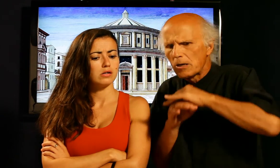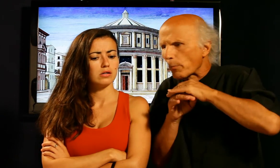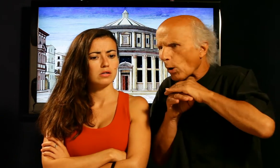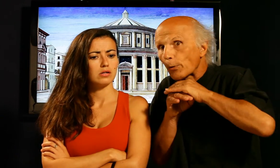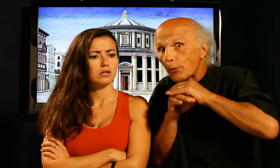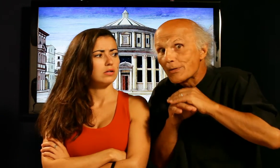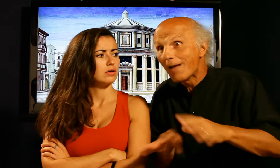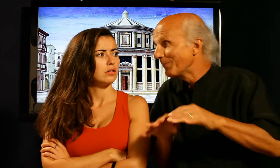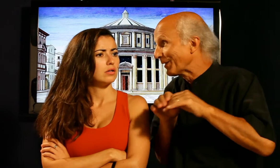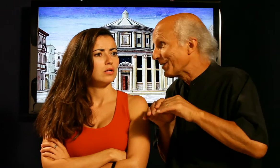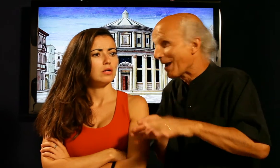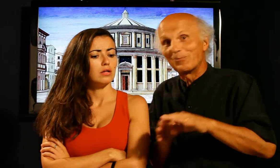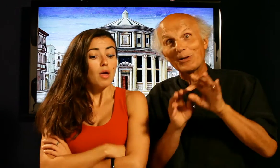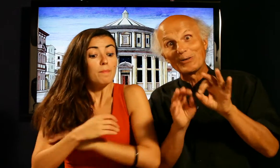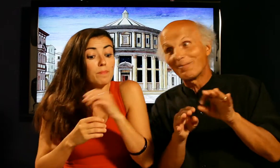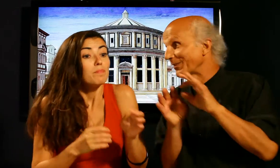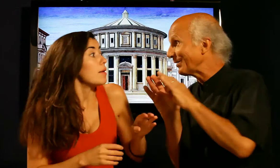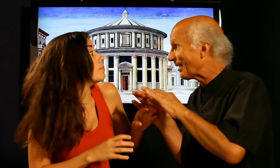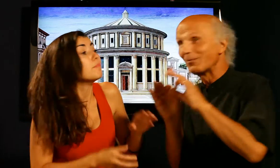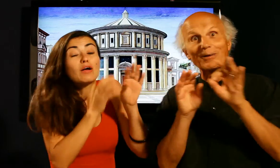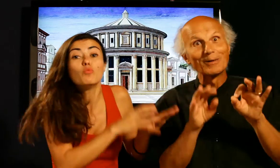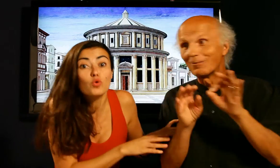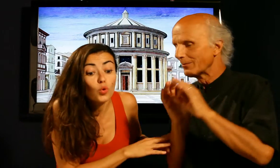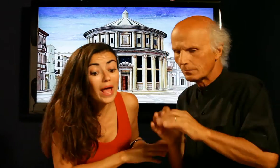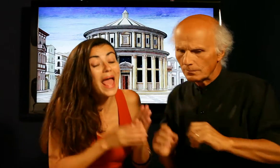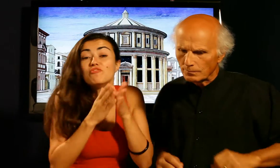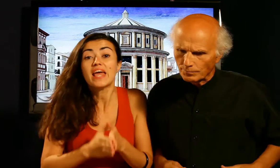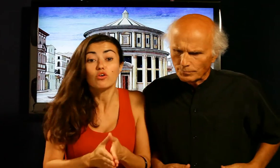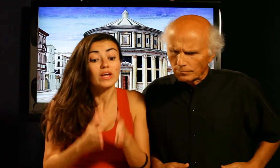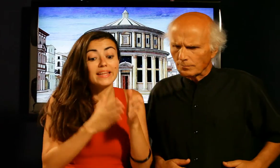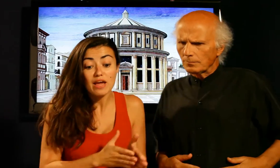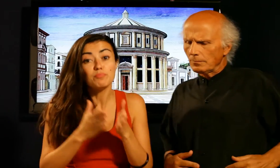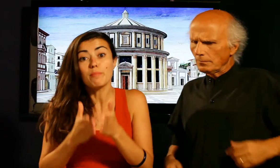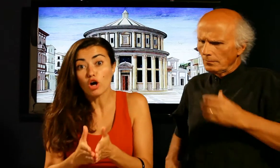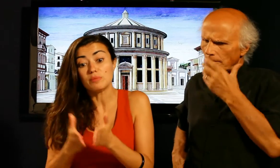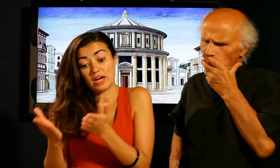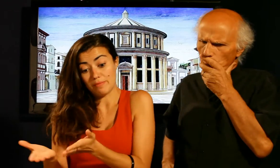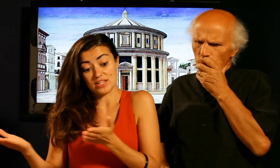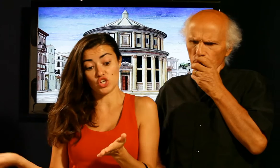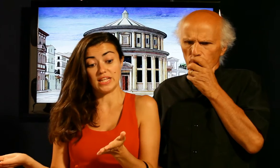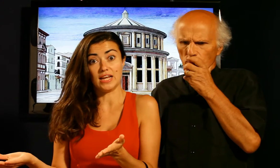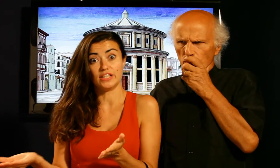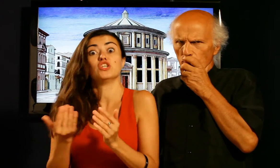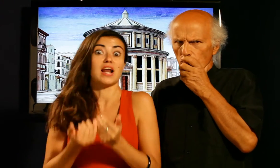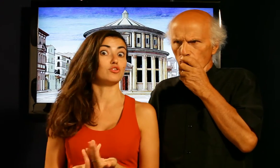proprio niente di niente niente ma comunque è vero che tempi e modi per l'emanazione delle leggi saranno